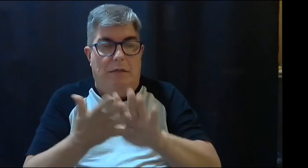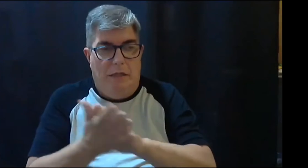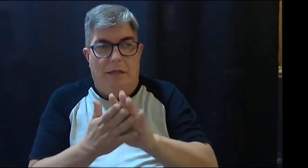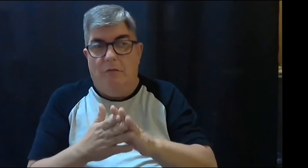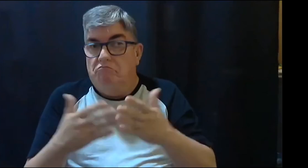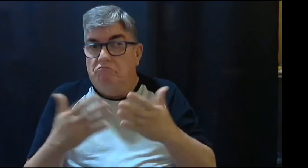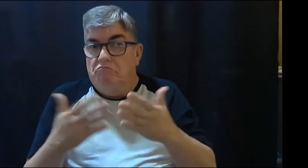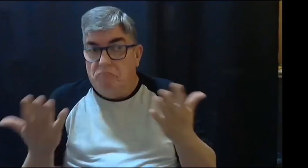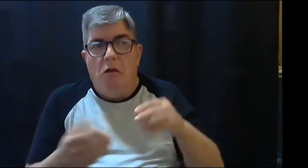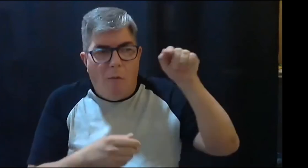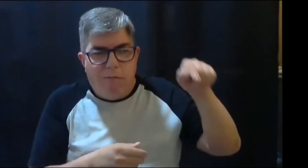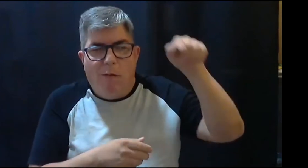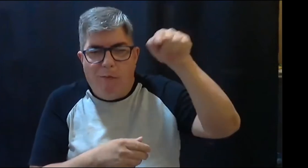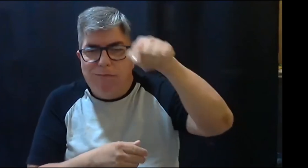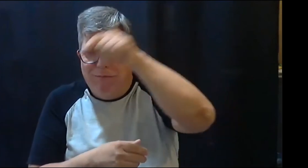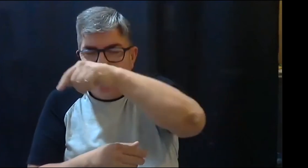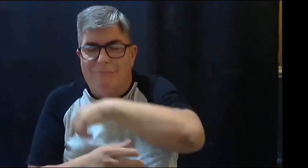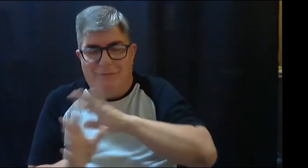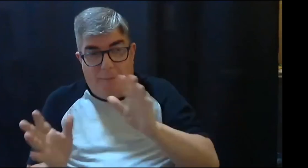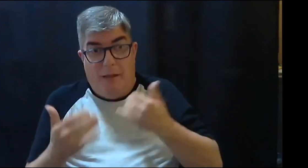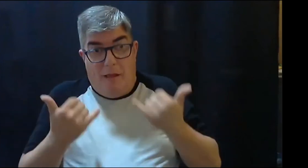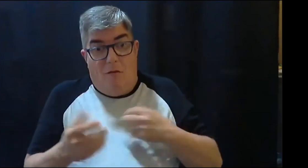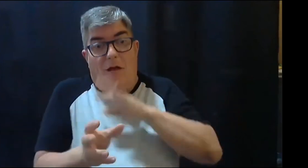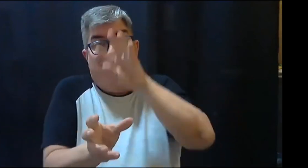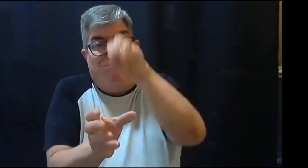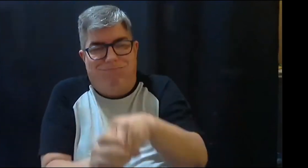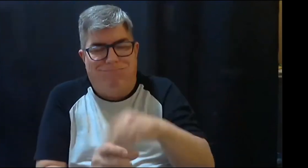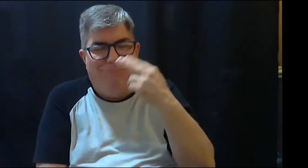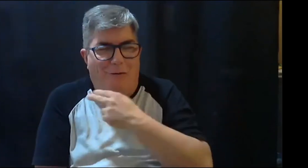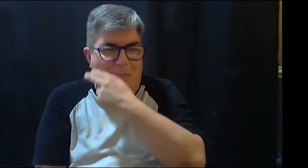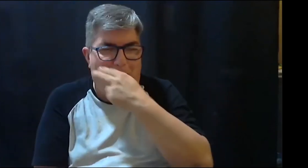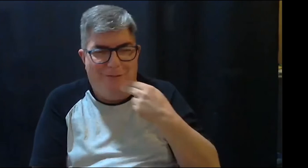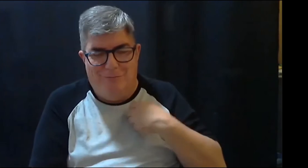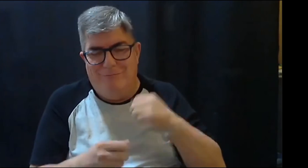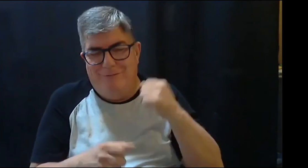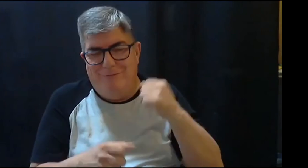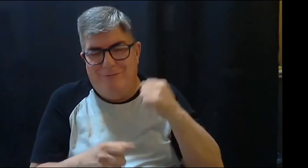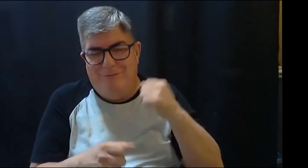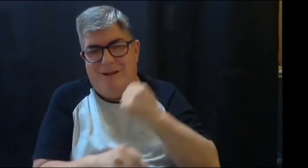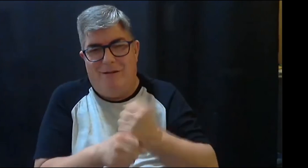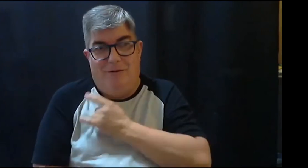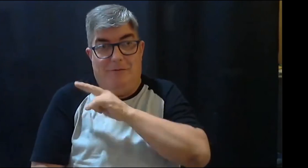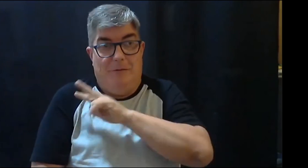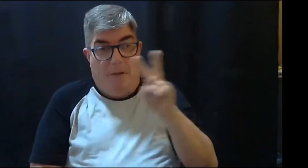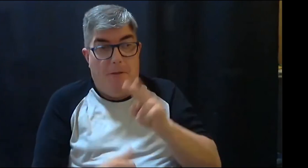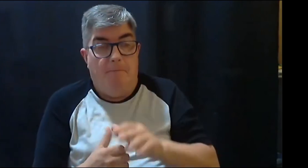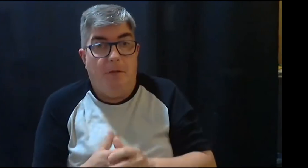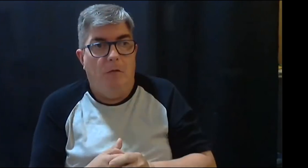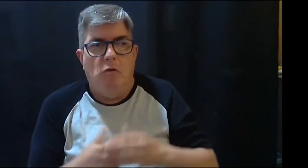mucha experiencia en la formación de lengua de señas y la enseñanza como tal y he tenido muchos compromisos